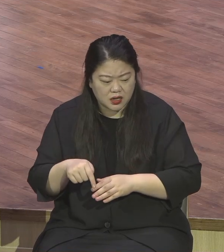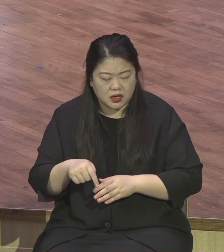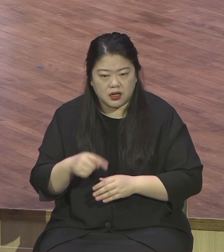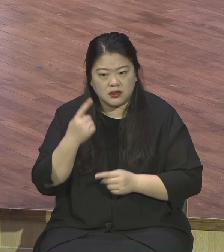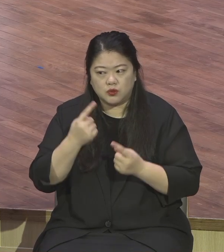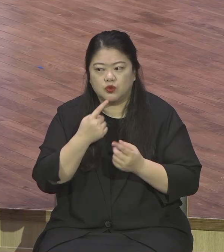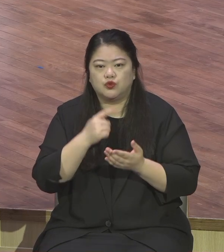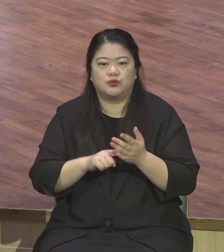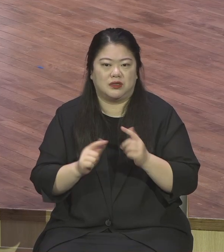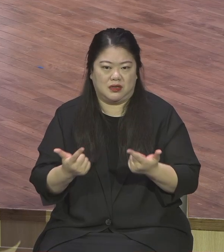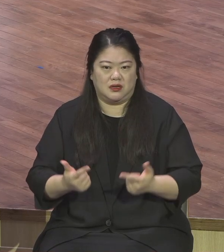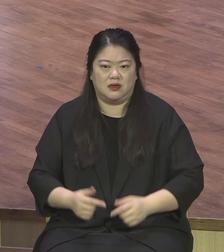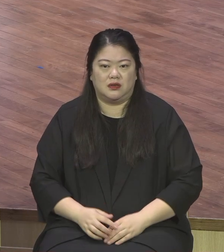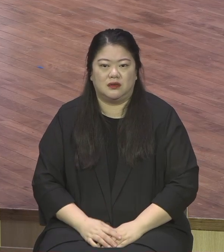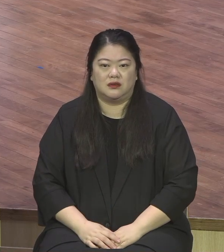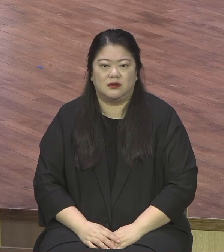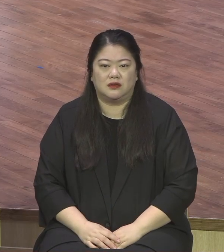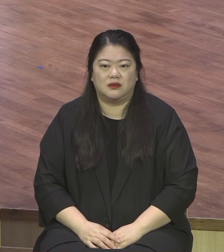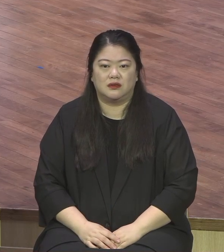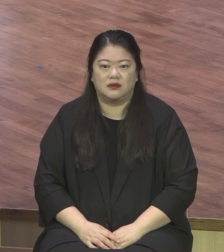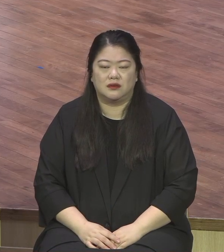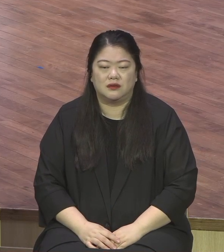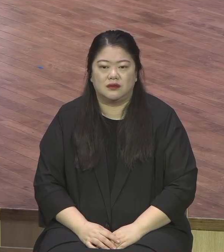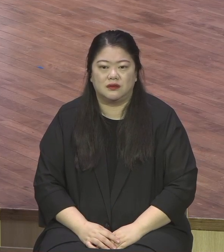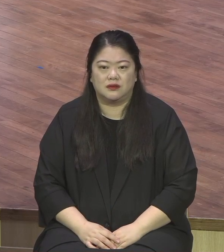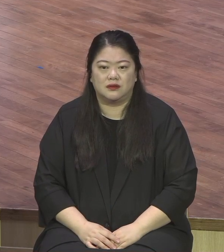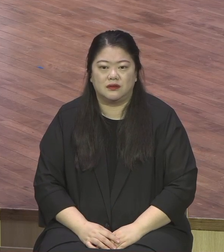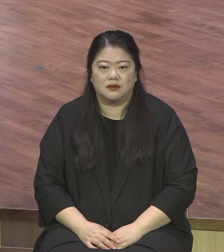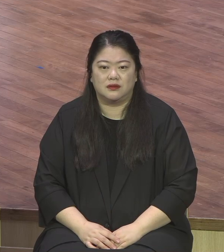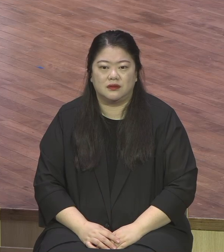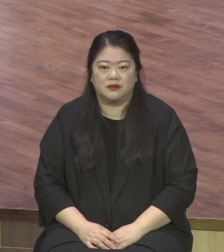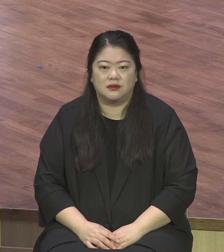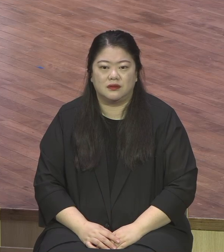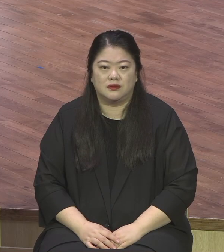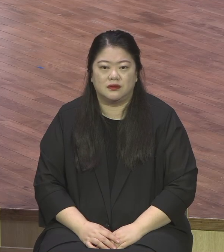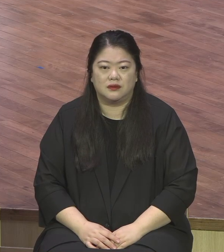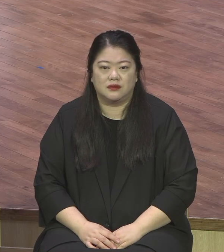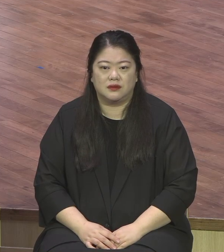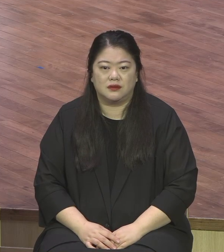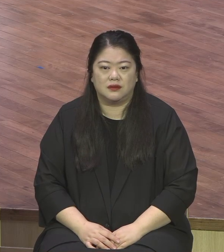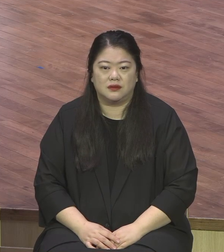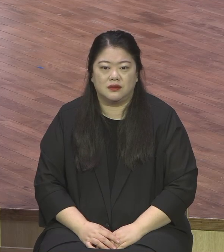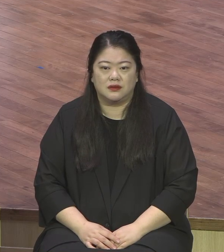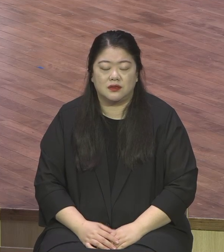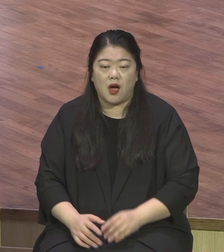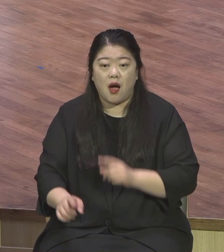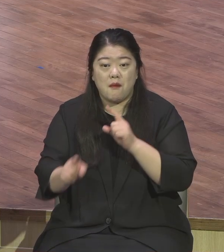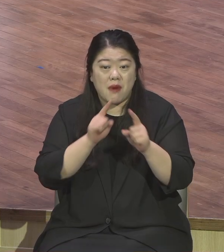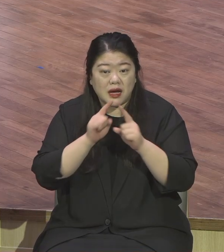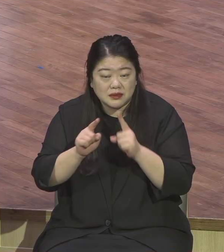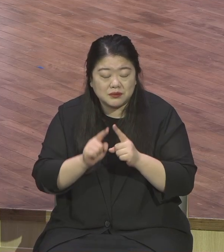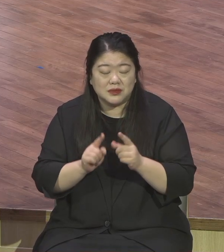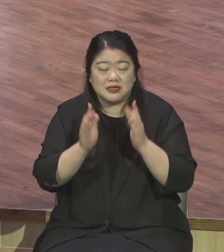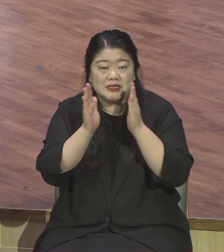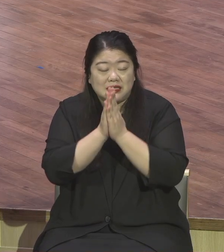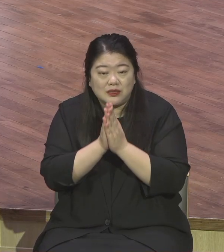그래서 그래서 말씀 기도 전도로 각인뿌리 체질화 그렇게 돼야 돼요